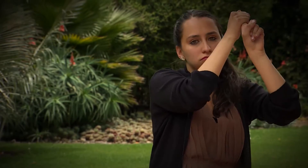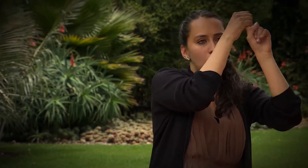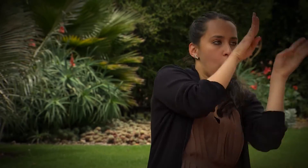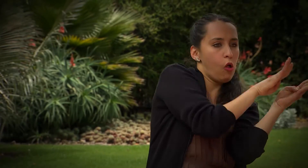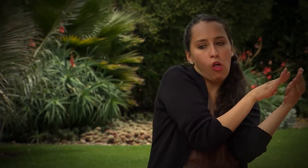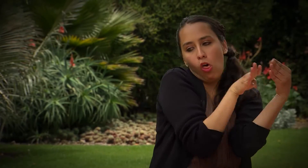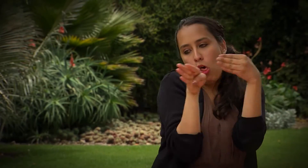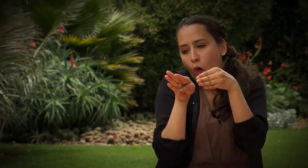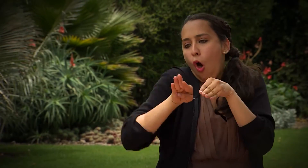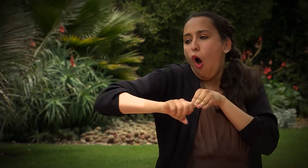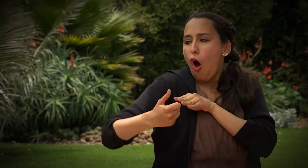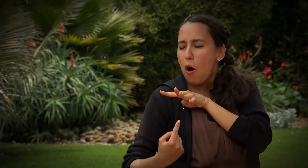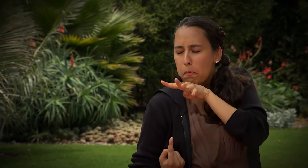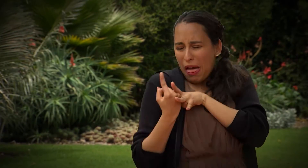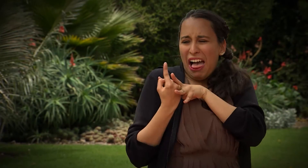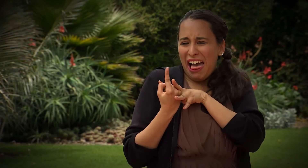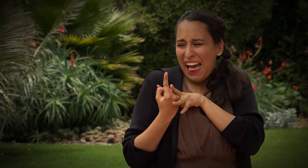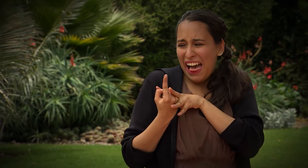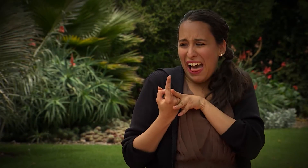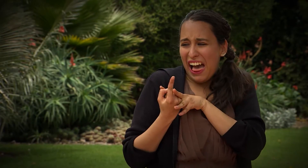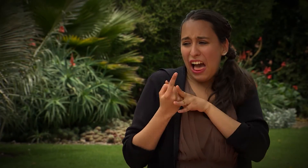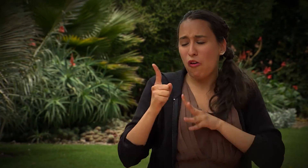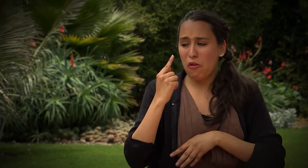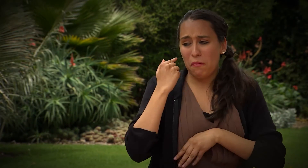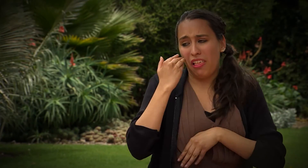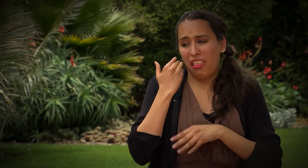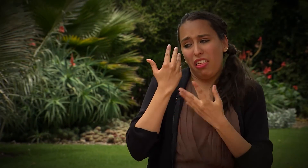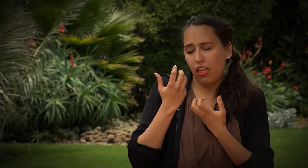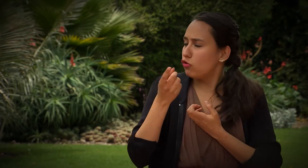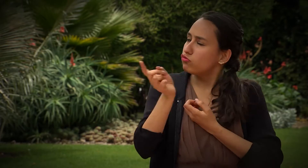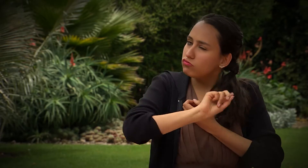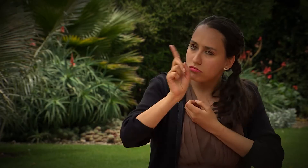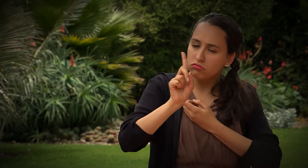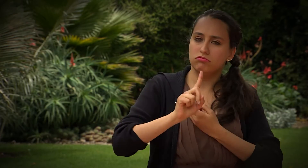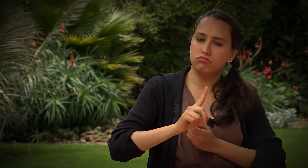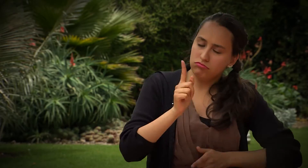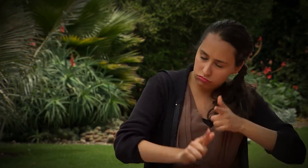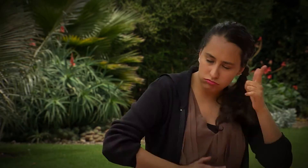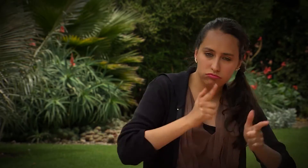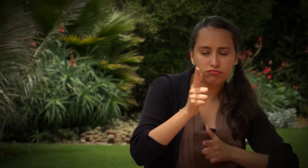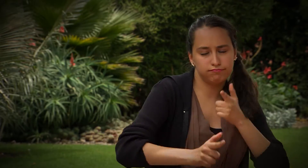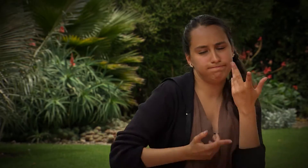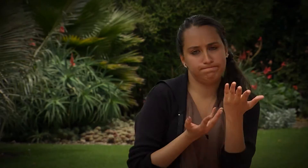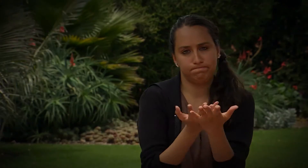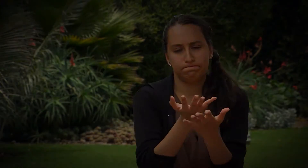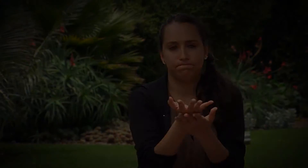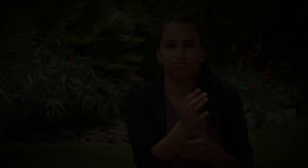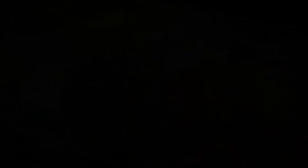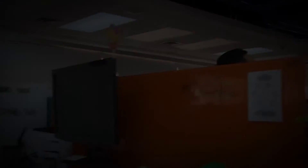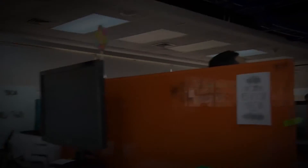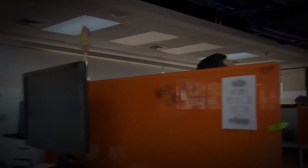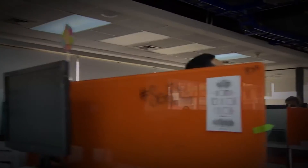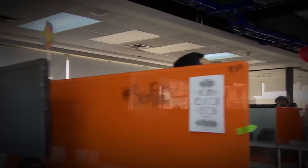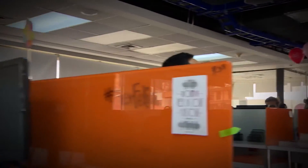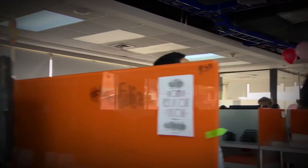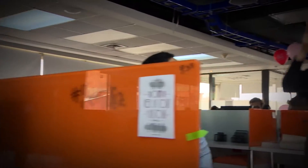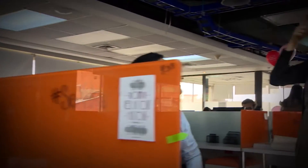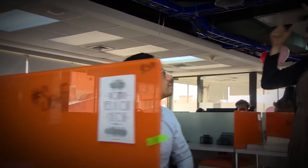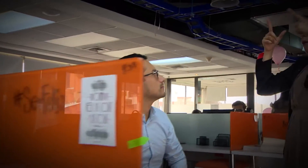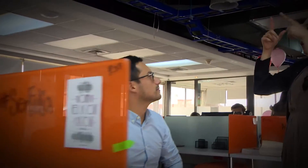Si de alguna manera surge alguna situación que no les pueda cumplir, alguna barrera, alguna situación, quiero que por favor